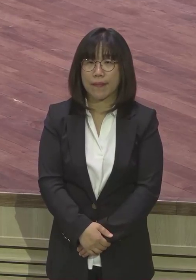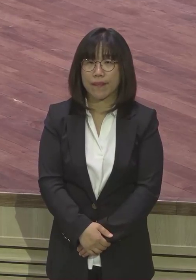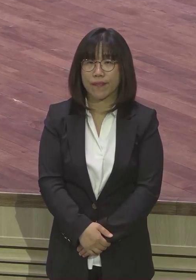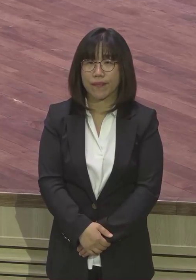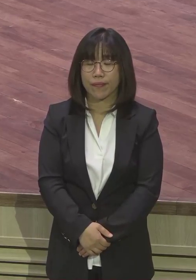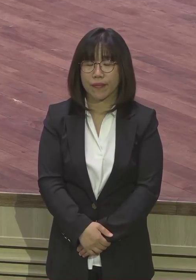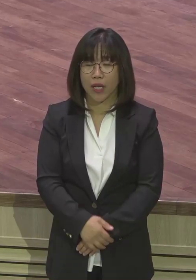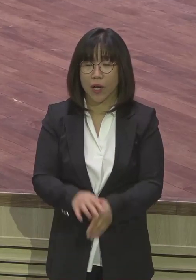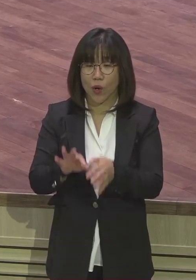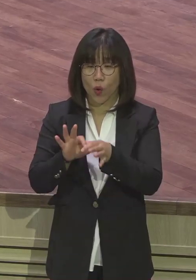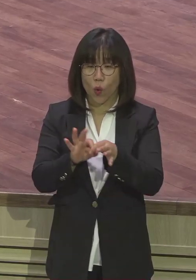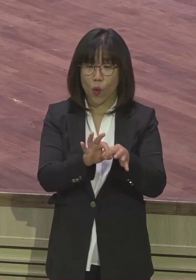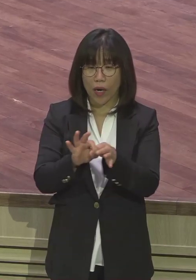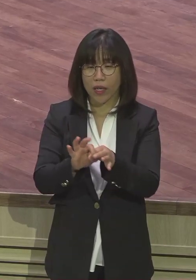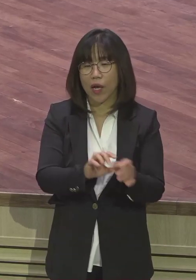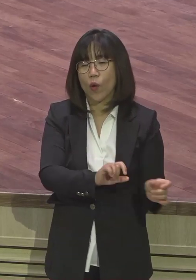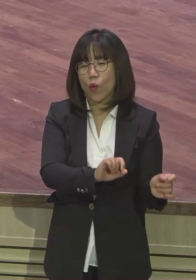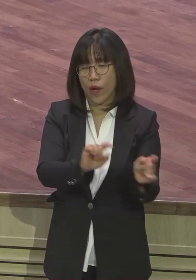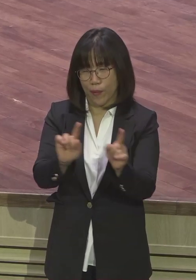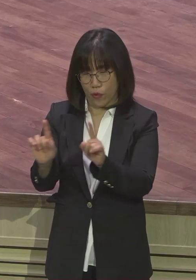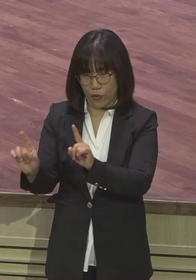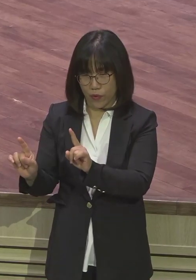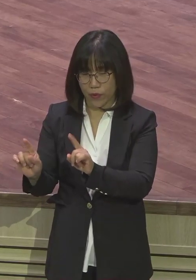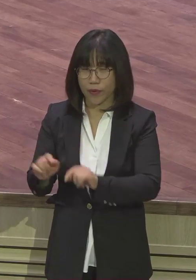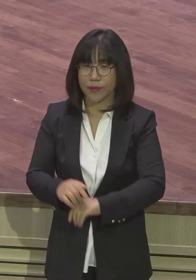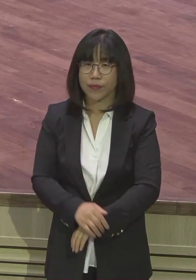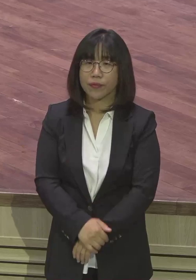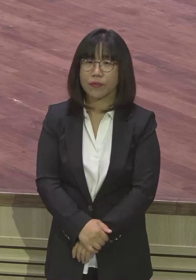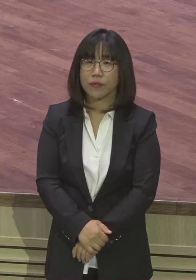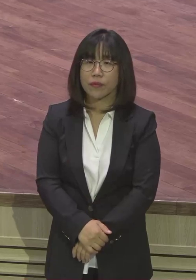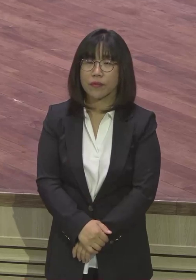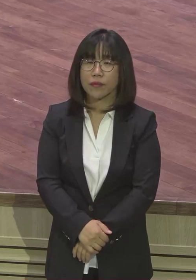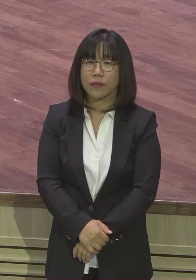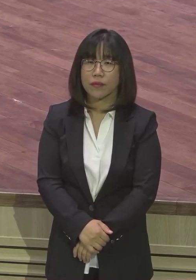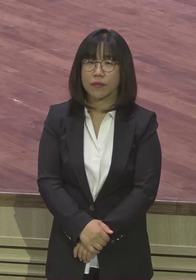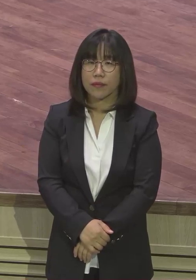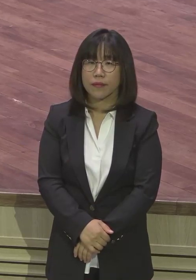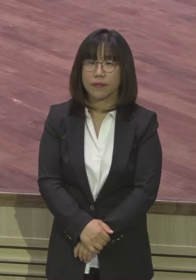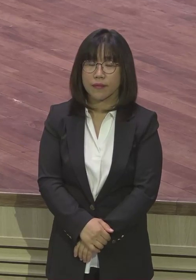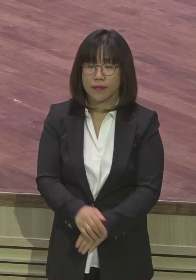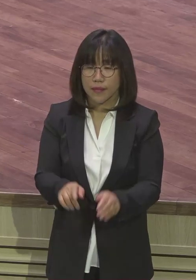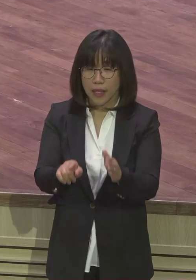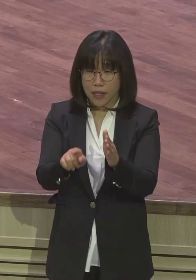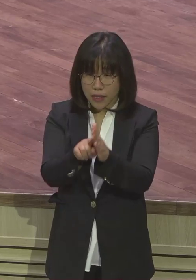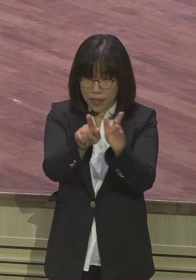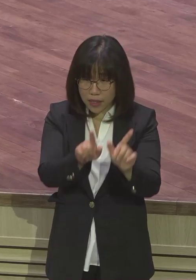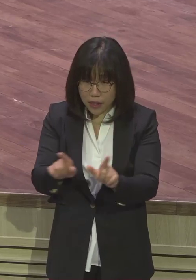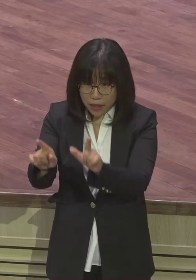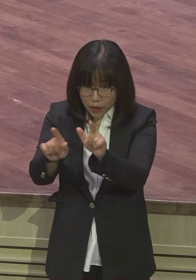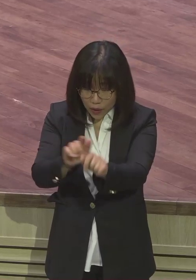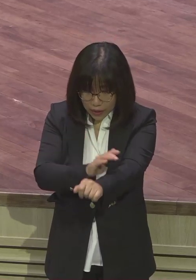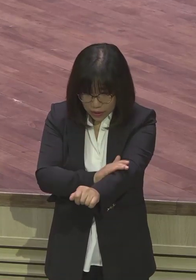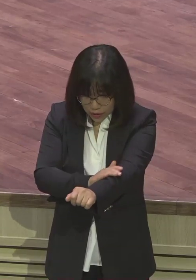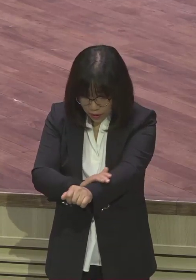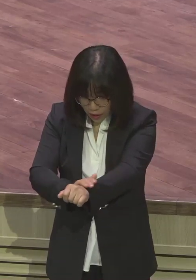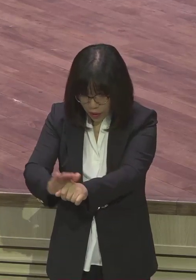회복의 자리. 그래서요. 우리 신앙생활 잘하는 사람은요. 인간관계 잘합니다. 잘